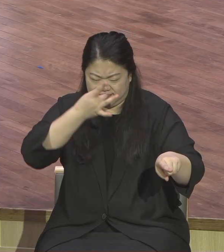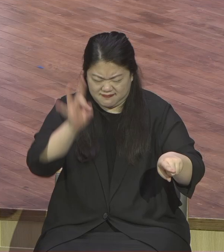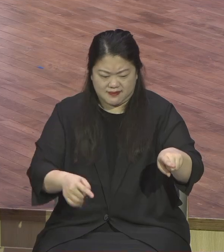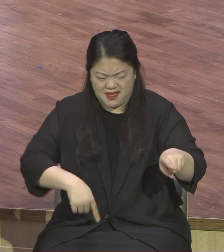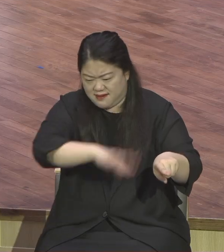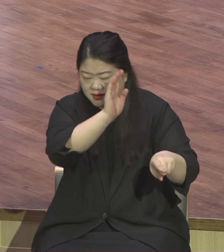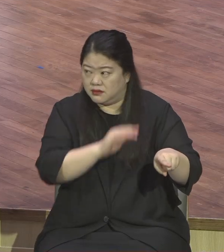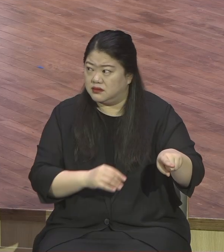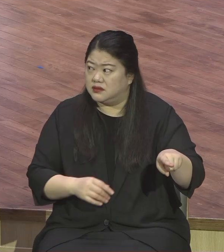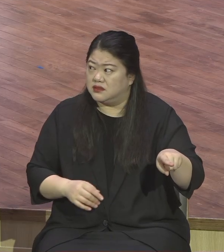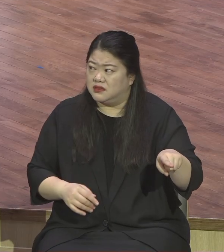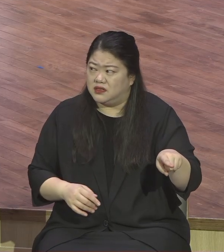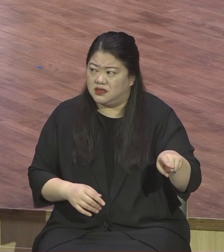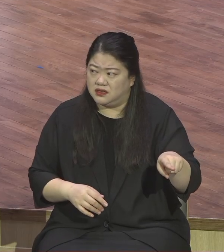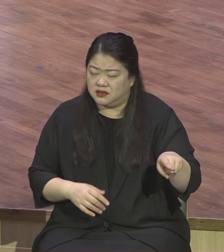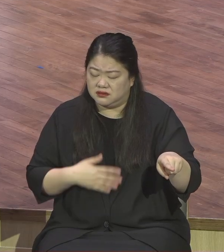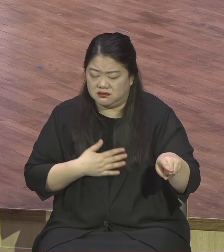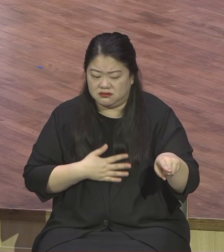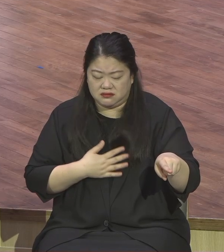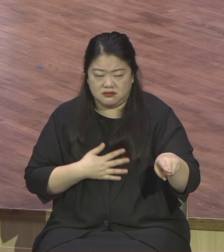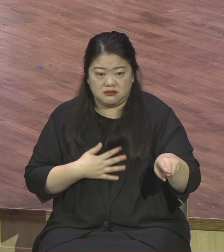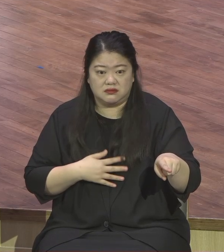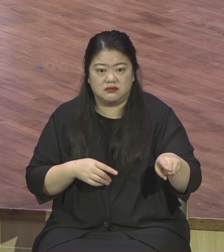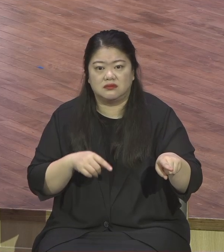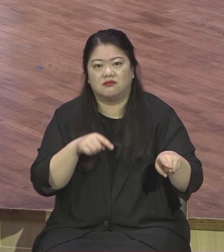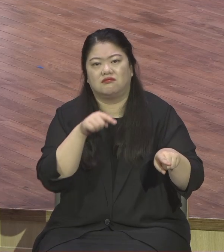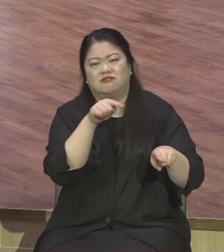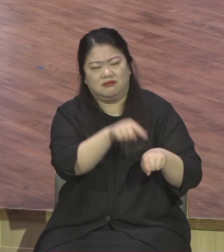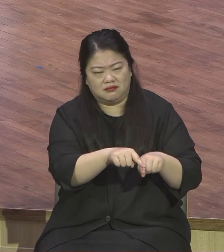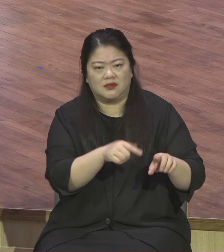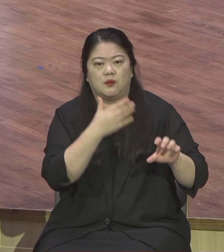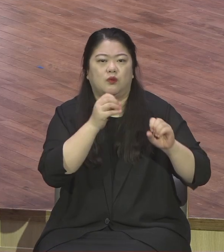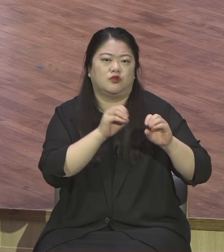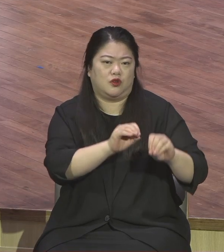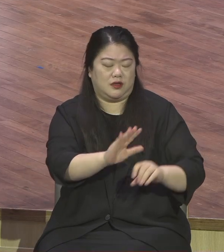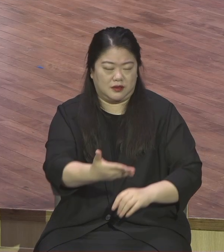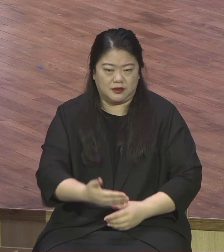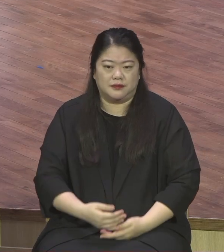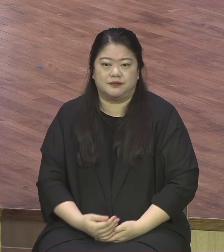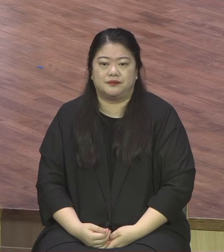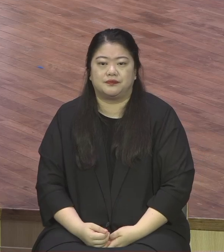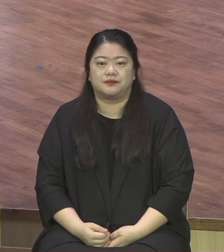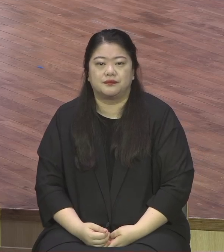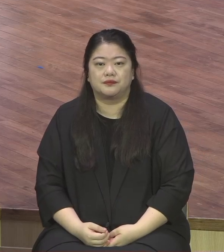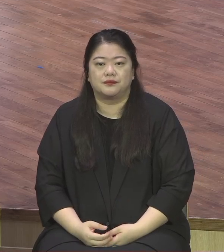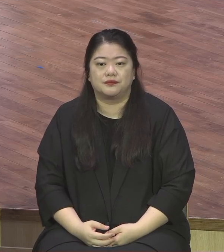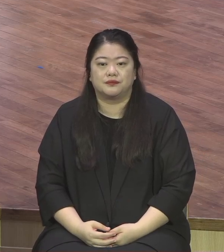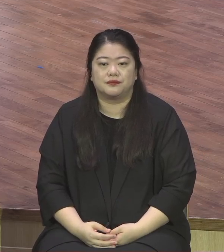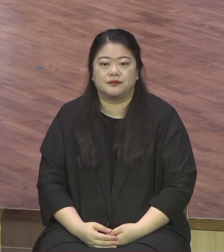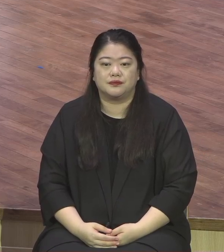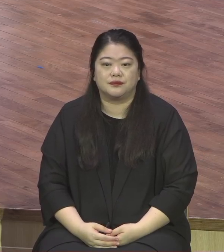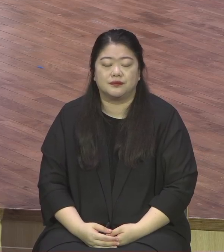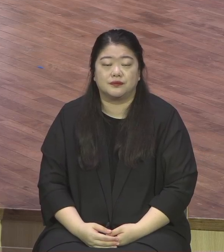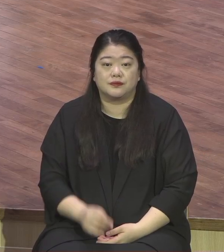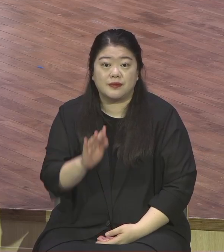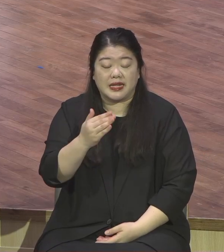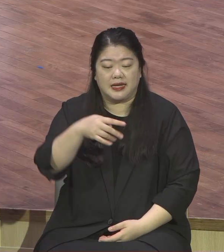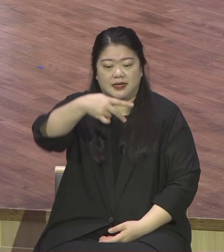식욕은 건강의 식음석이다라는 말이죠 식욕이 왕성하면